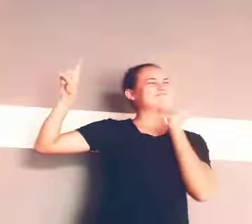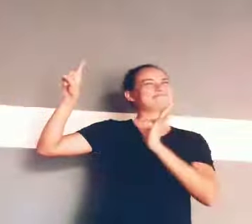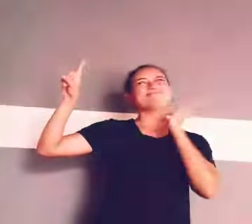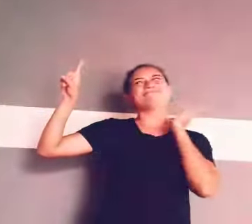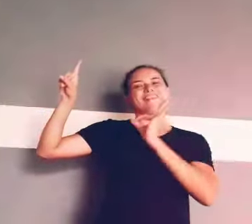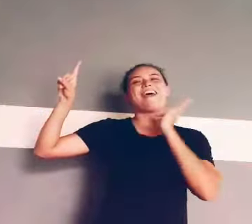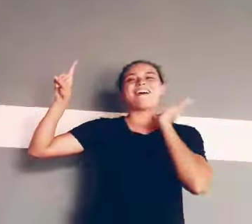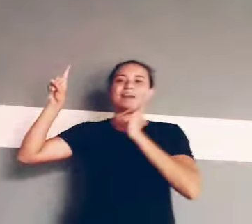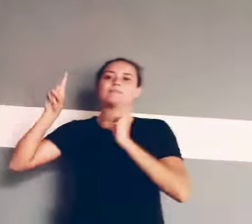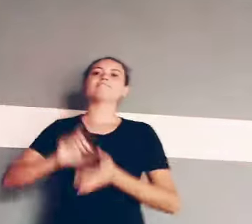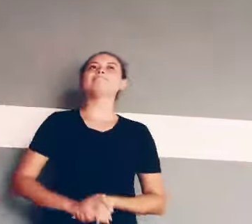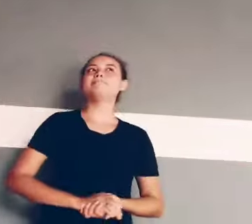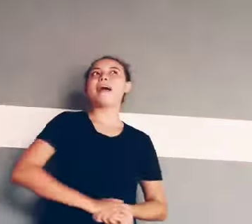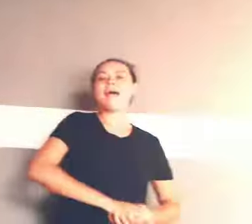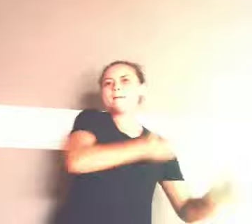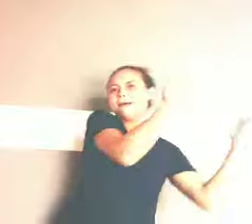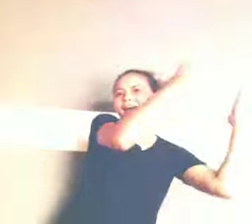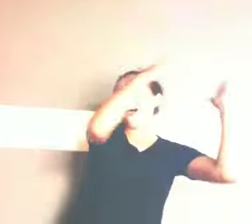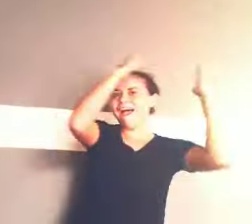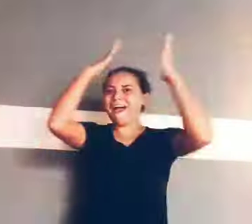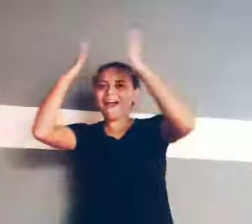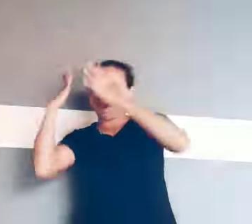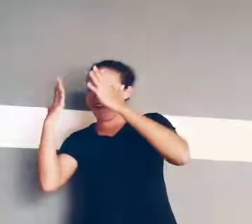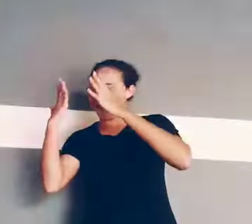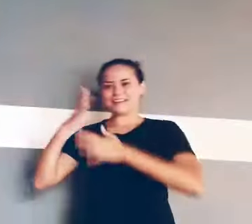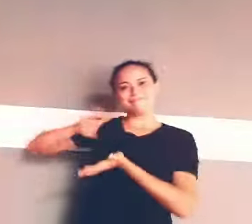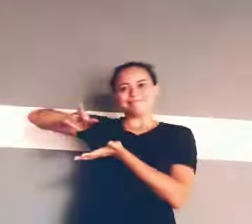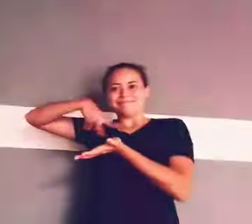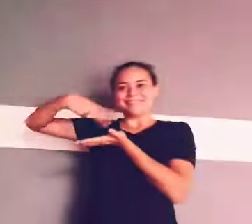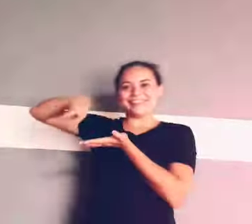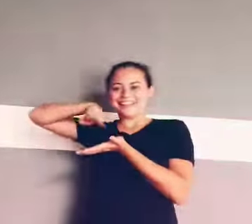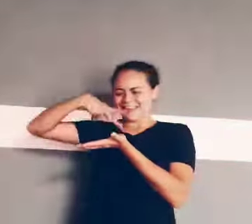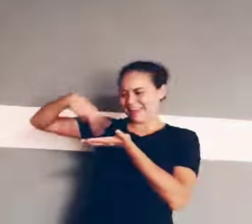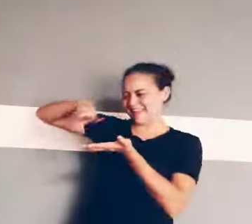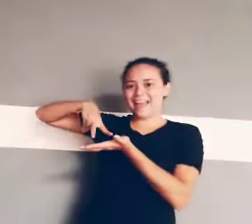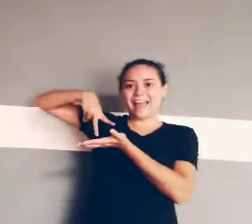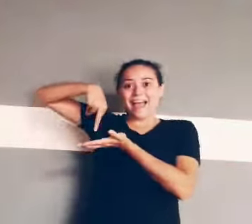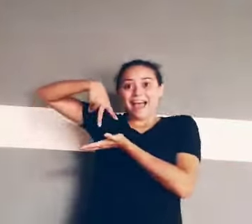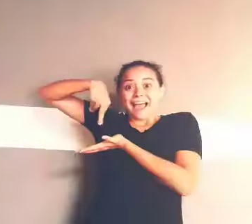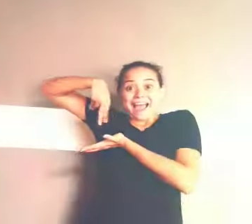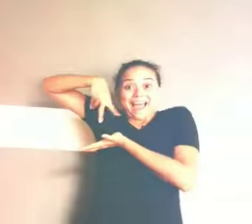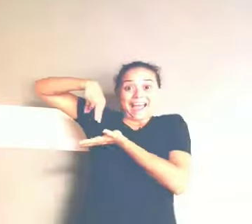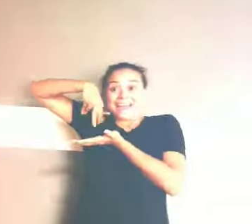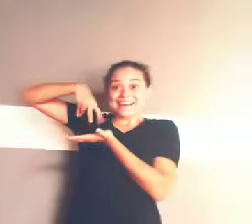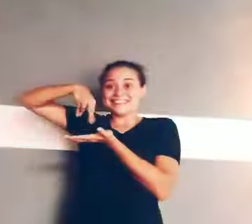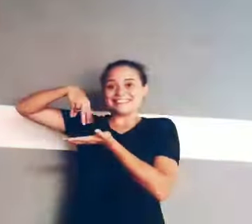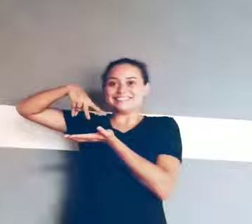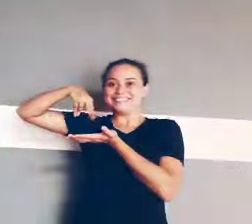Batendo palmas Batendo batendo os pés Com minha dança, com minha